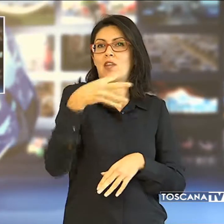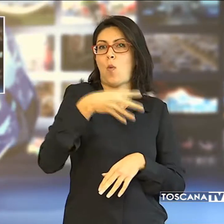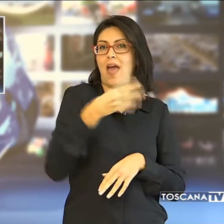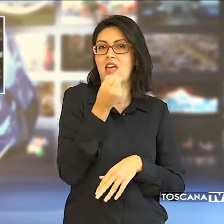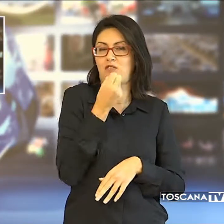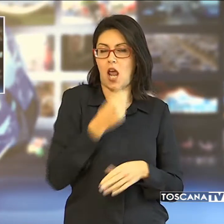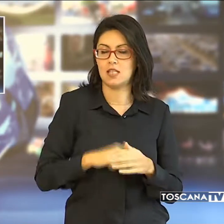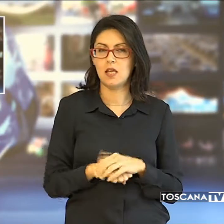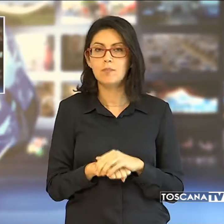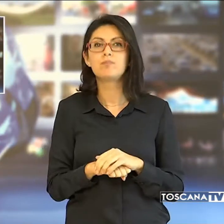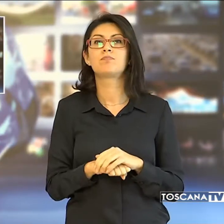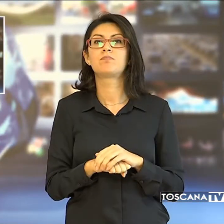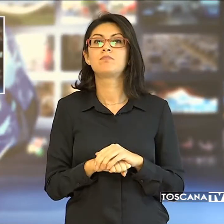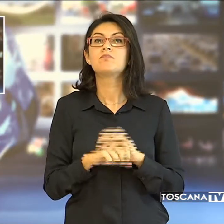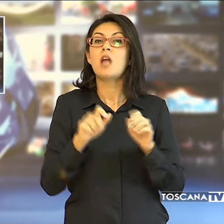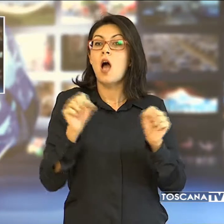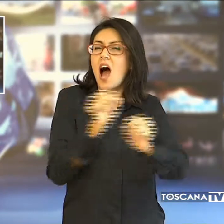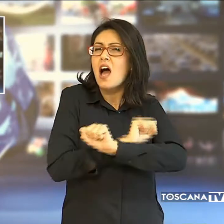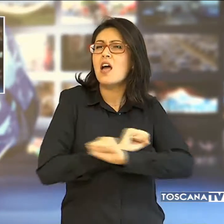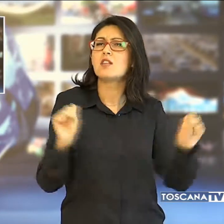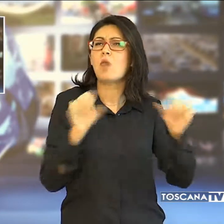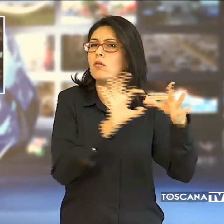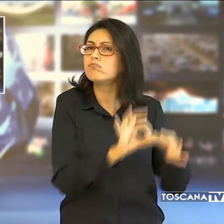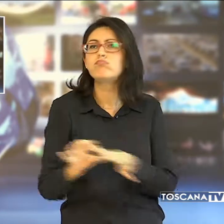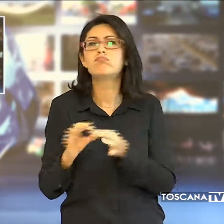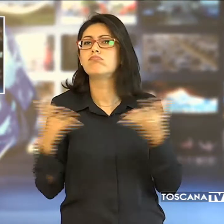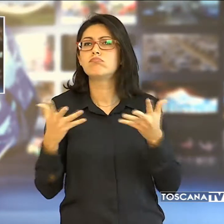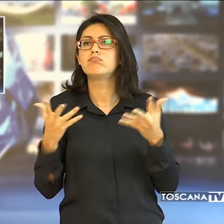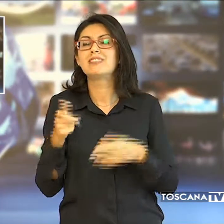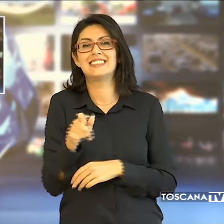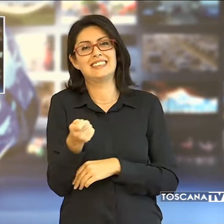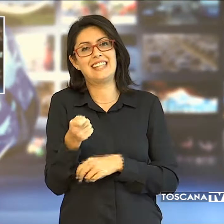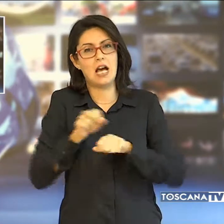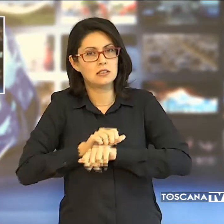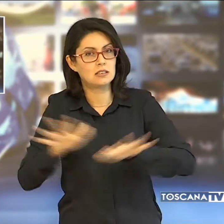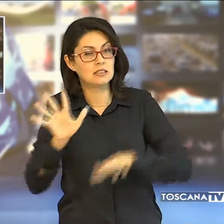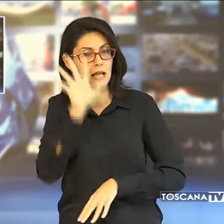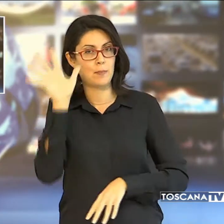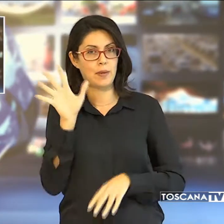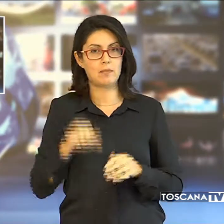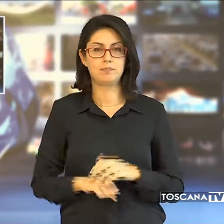Firenze. A provocare l'esplosione sembrerebbe una fuga di gas.